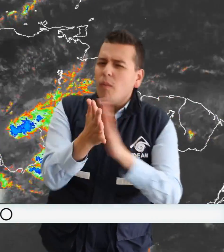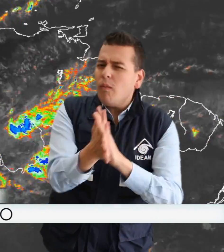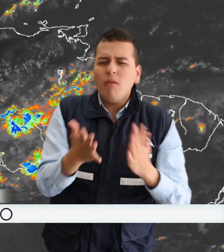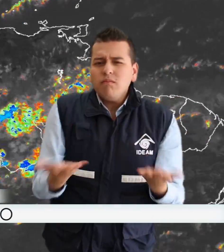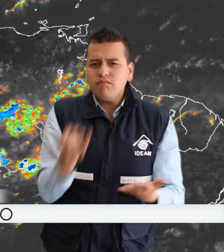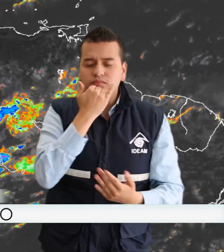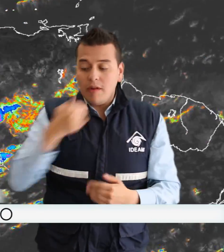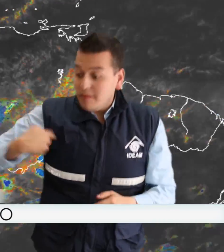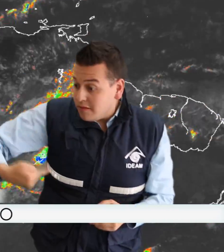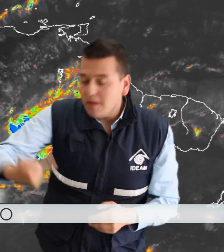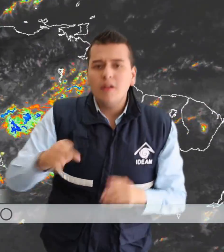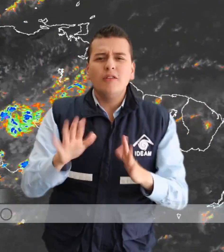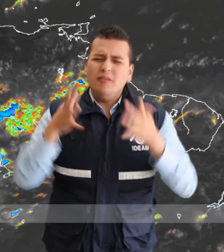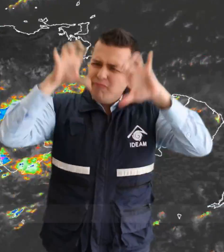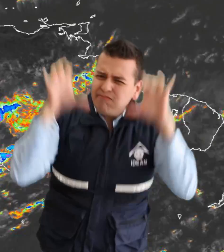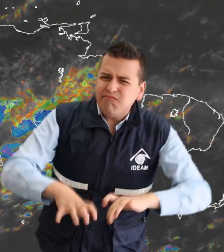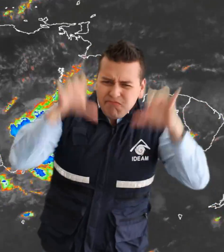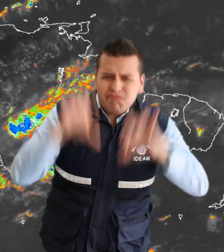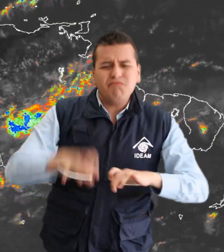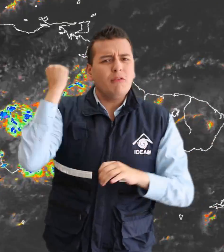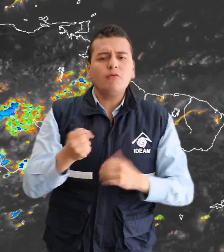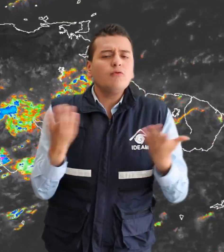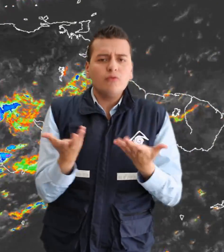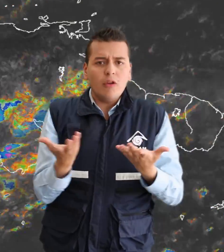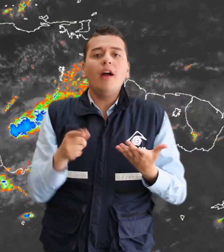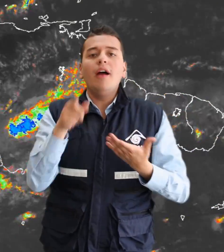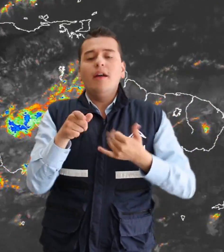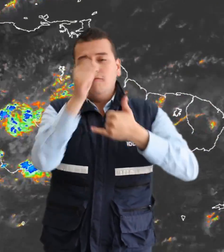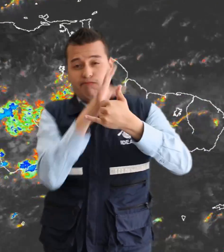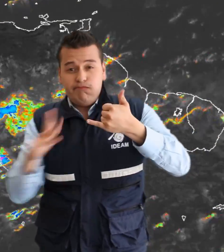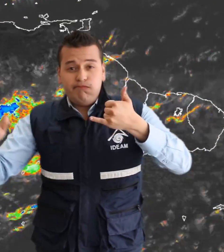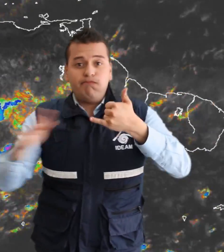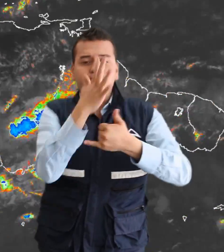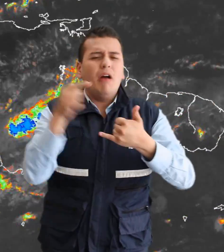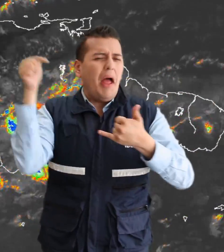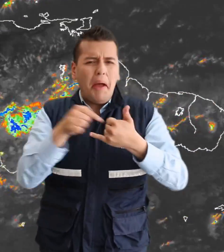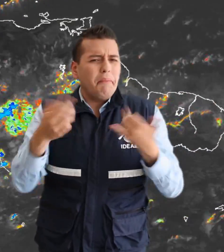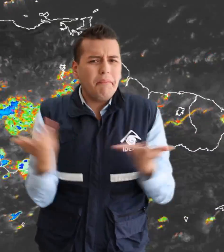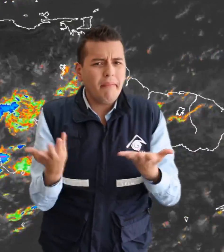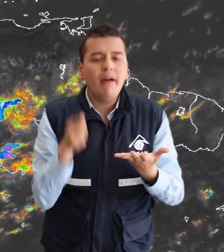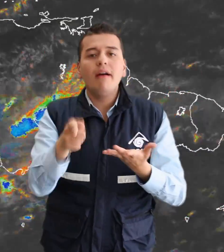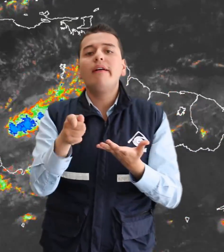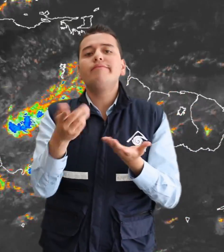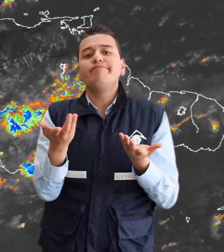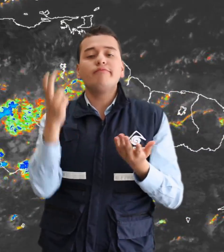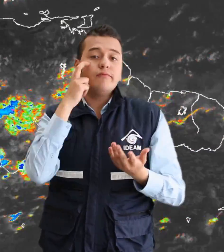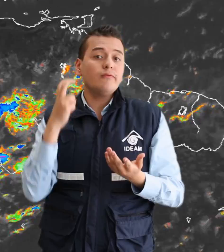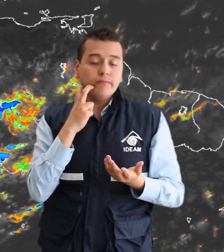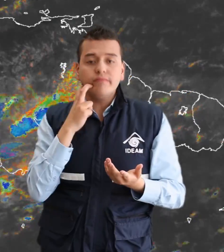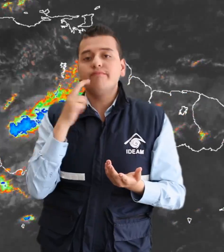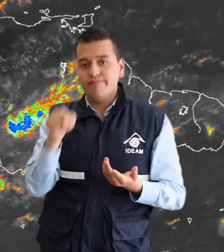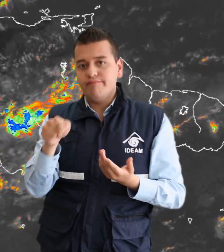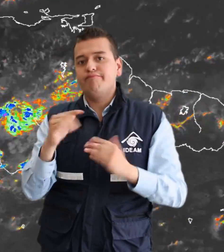que en las últimas horas se han presentado fuertes lluvias en sectores de la región pacífica, específicamente a la altura del departamento de Chocó